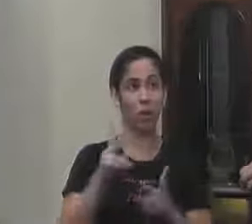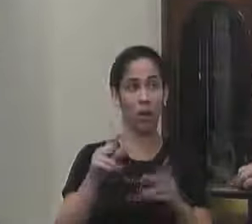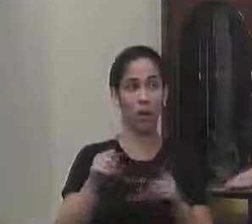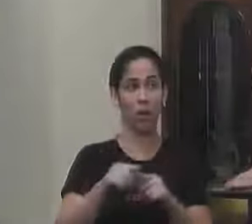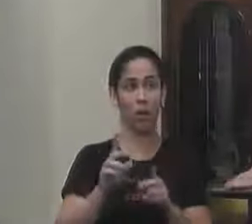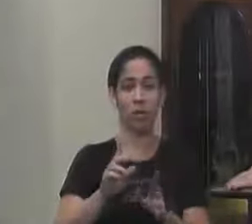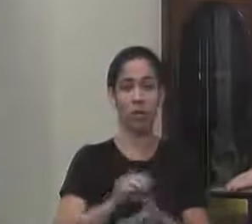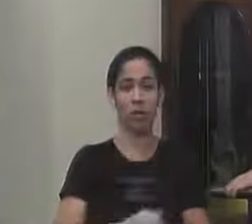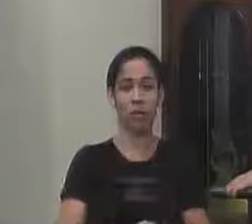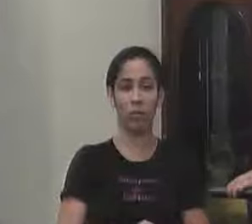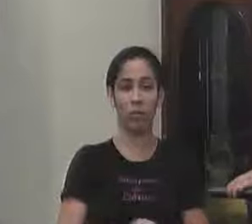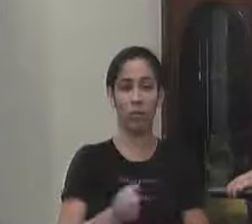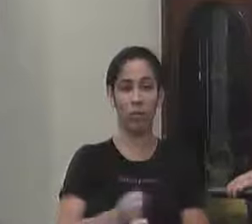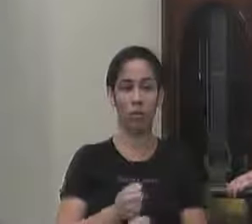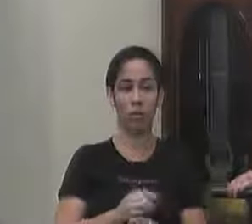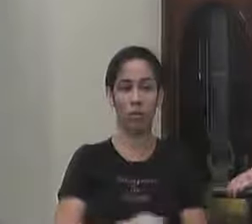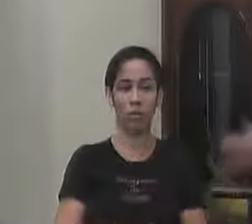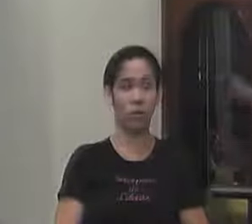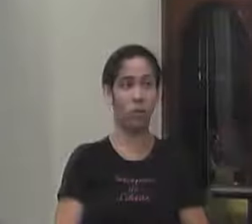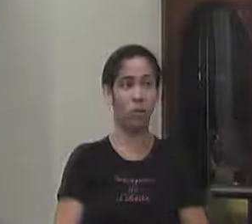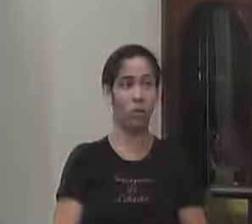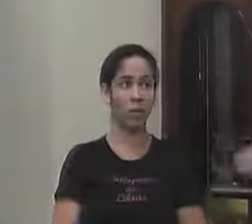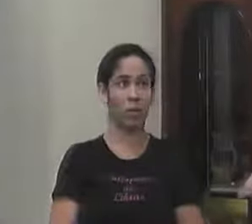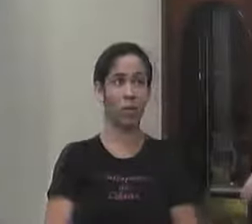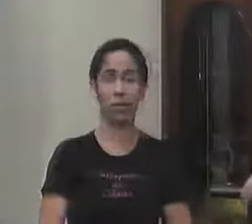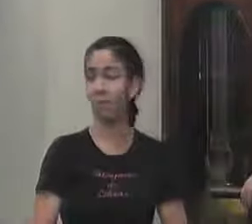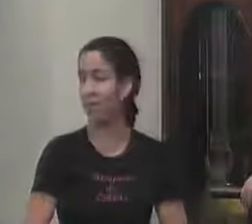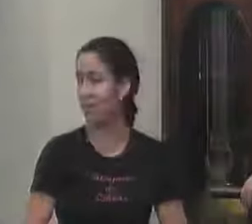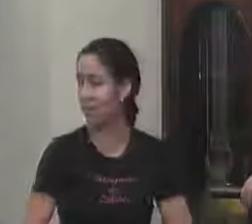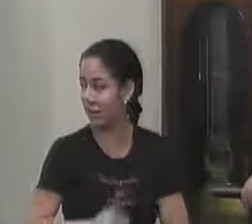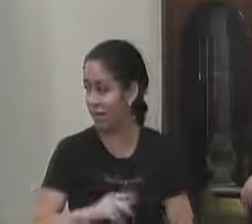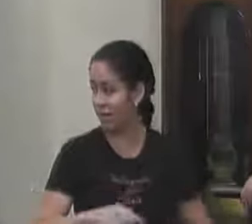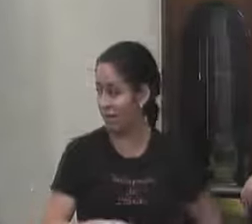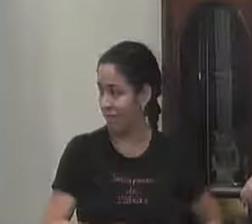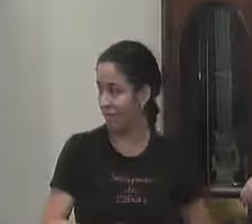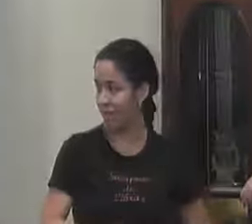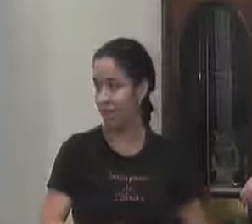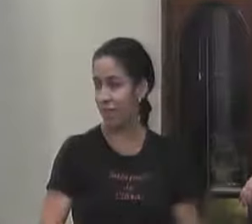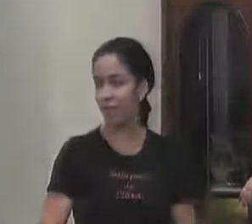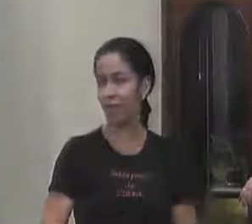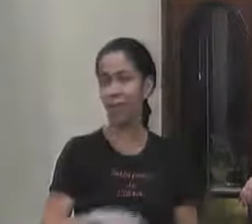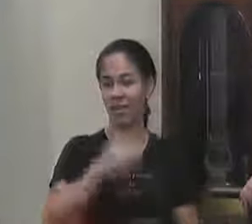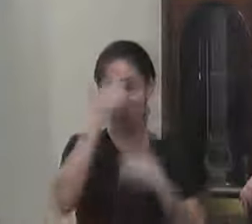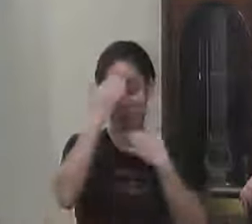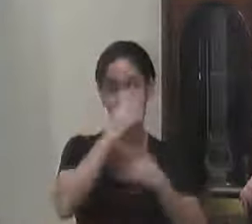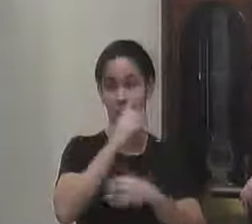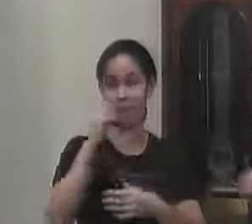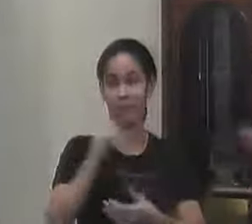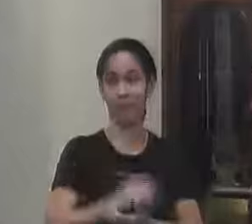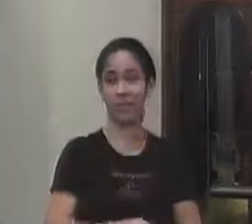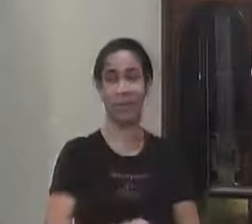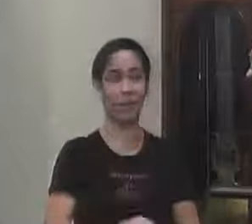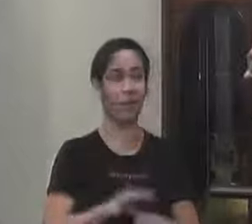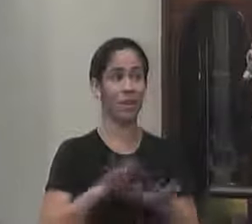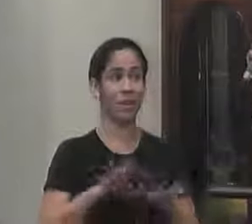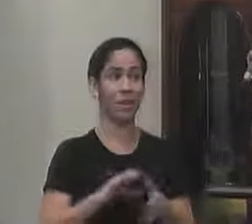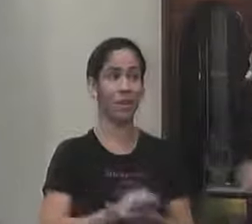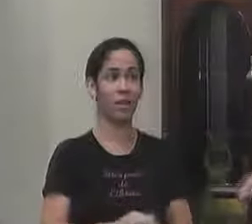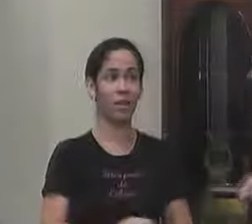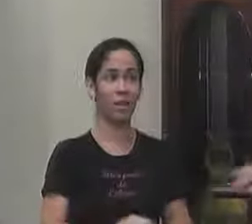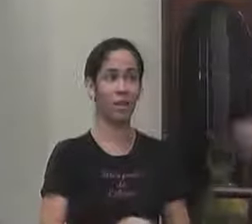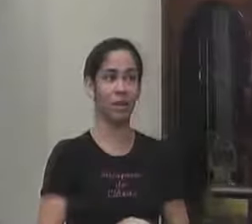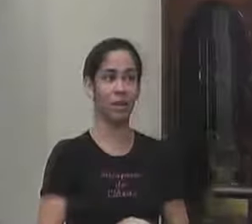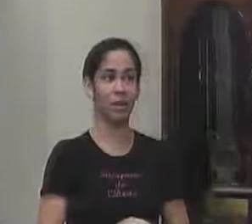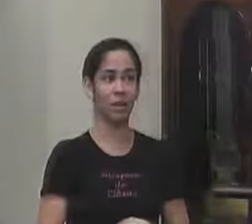não não eu só não vou dizer o nome aqui menos mal mas já está mas de qualquer maneira são